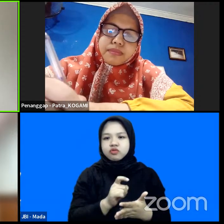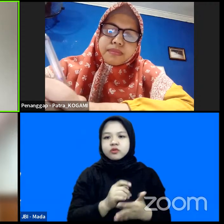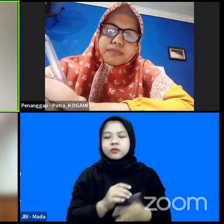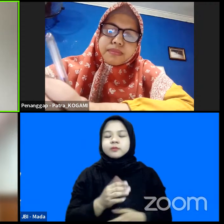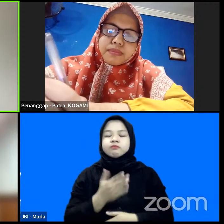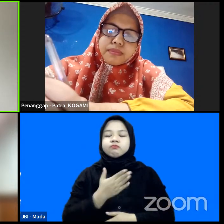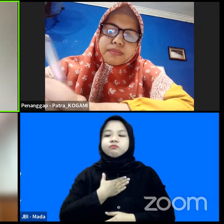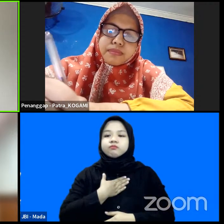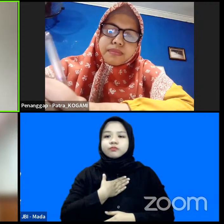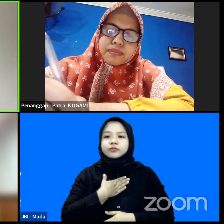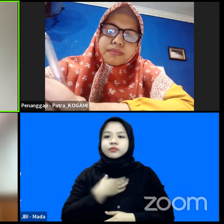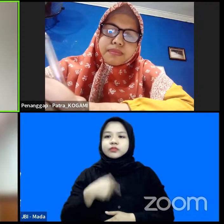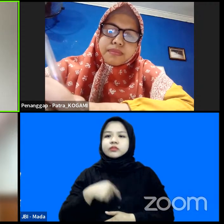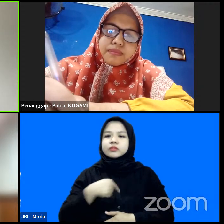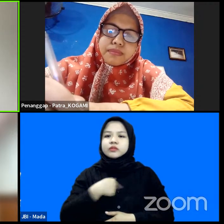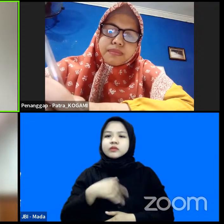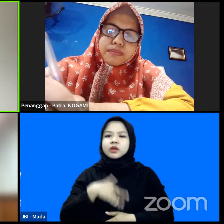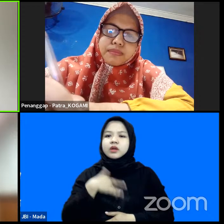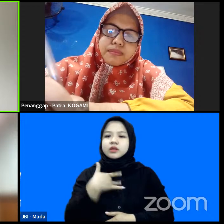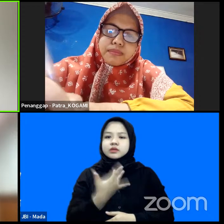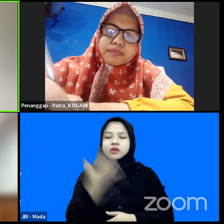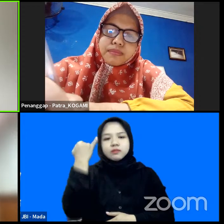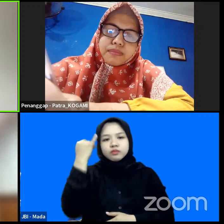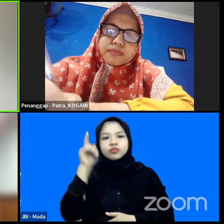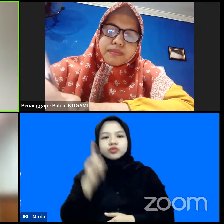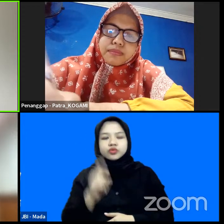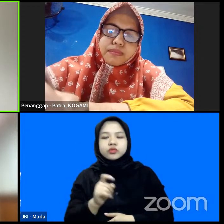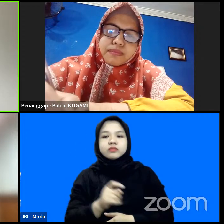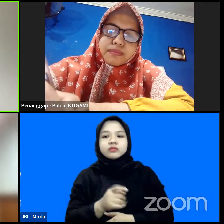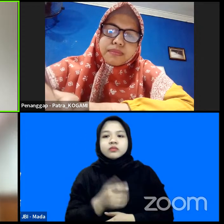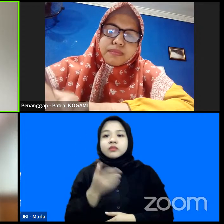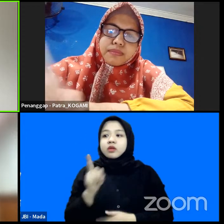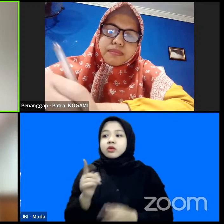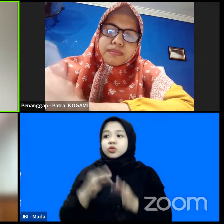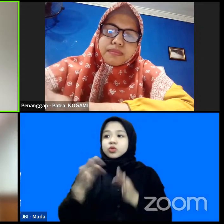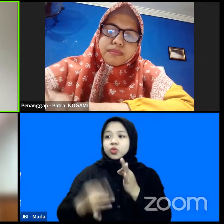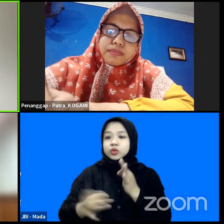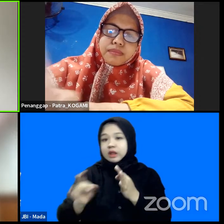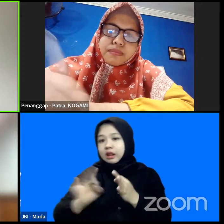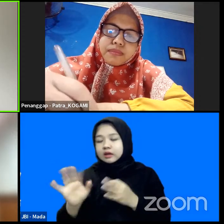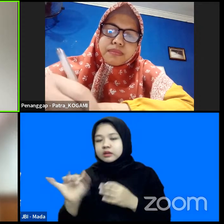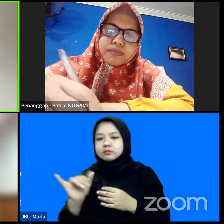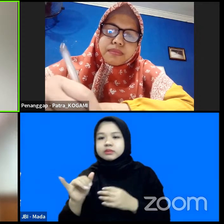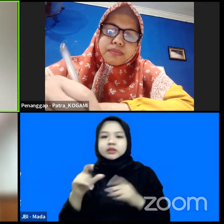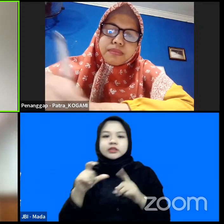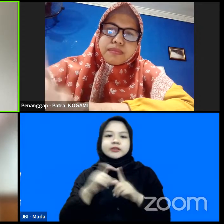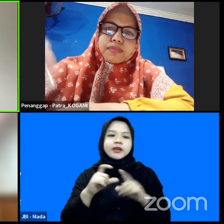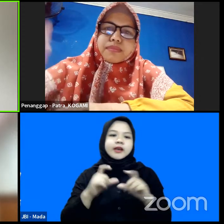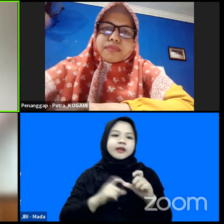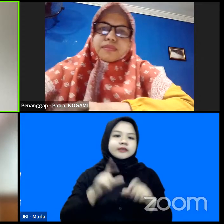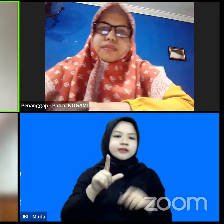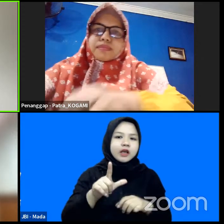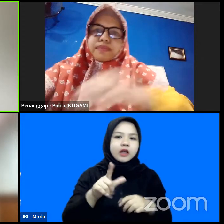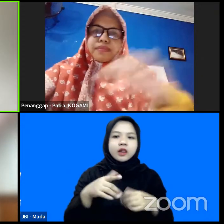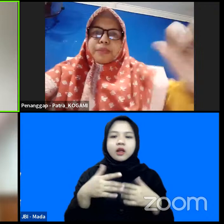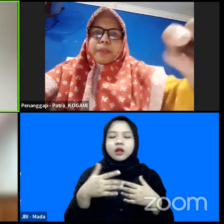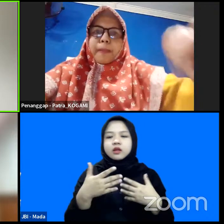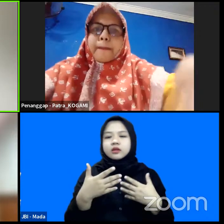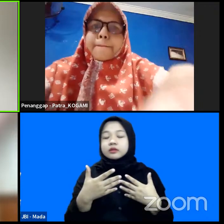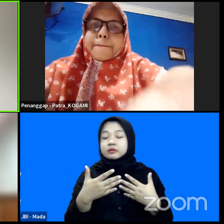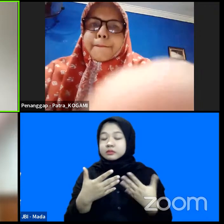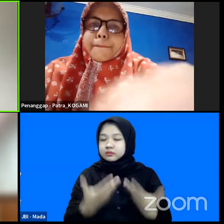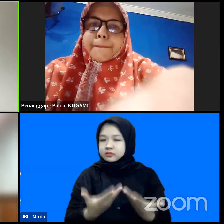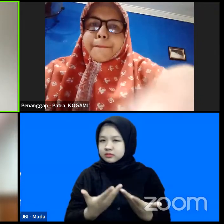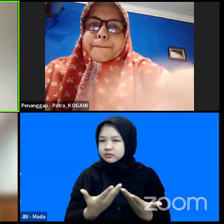merasa bahwa Indonesia tetap memerlukan itu apakah ada solusi lain seperti DSL misalnya alat pemantai yang